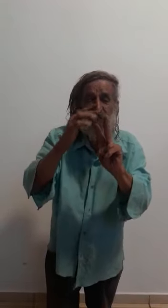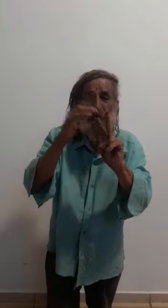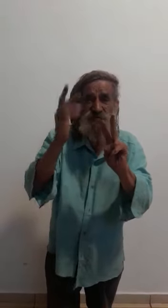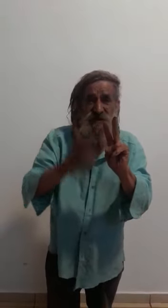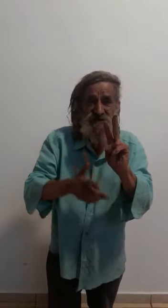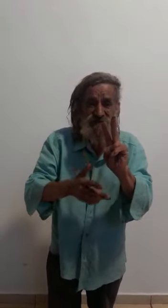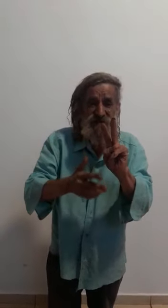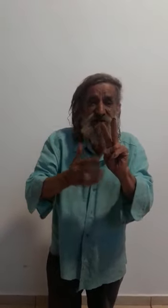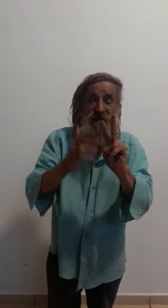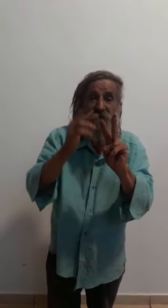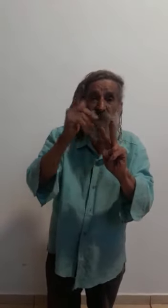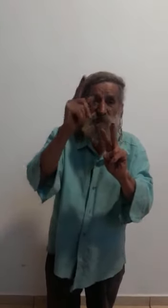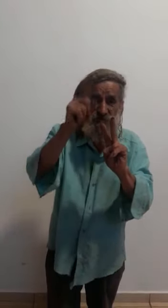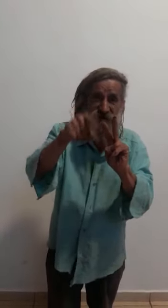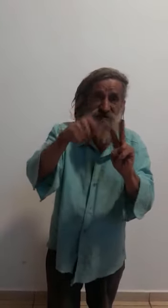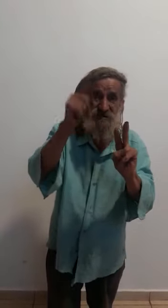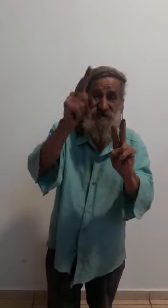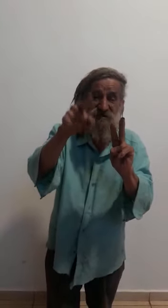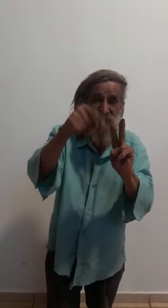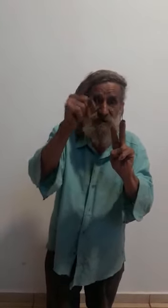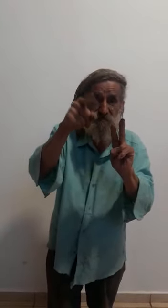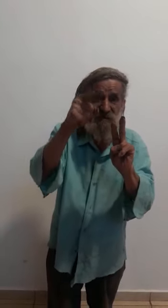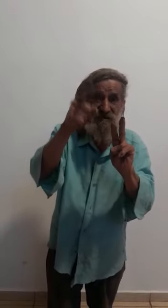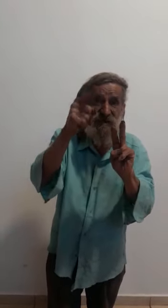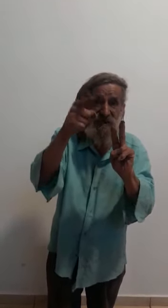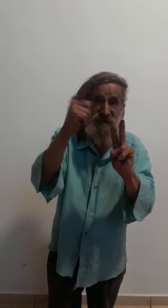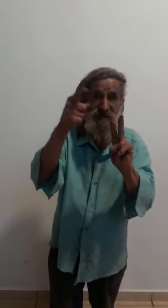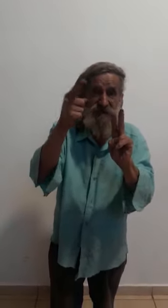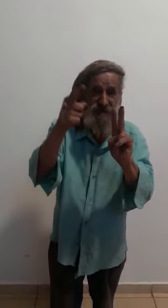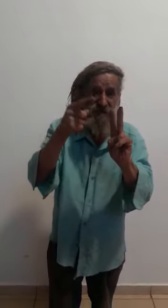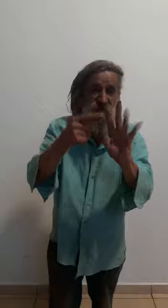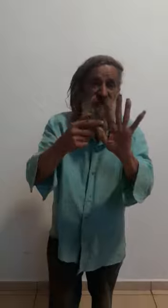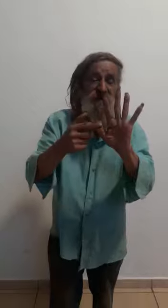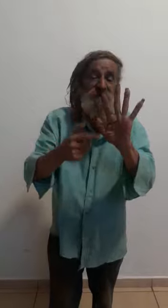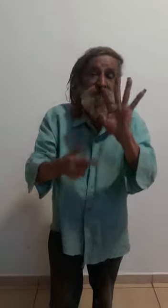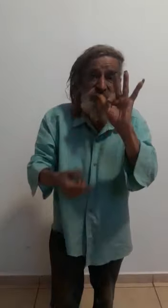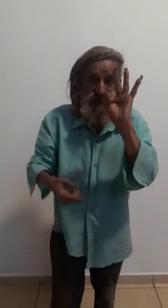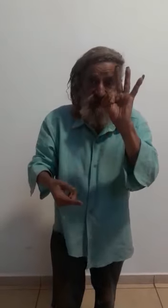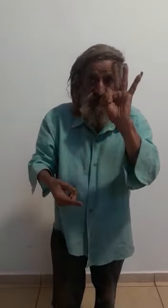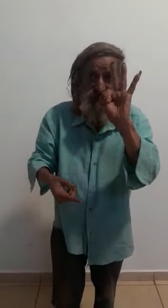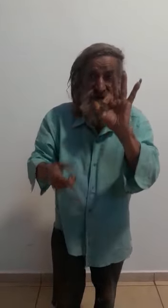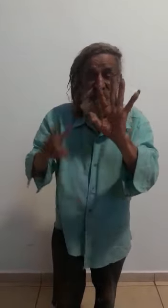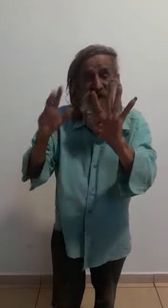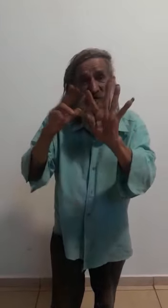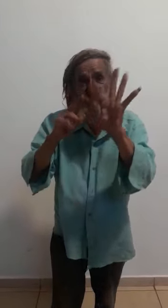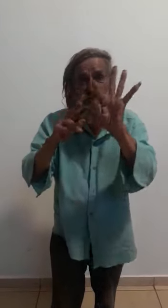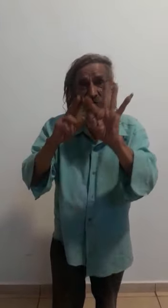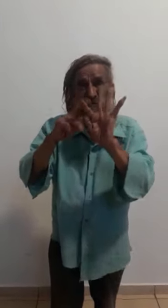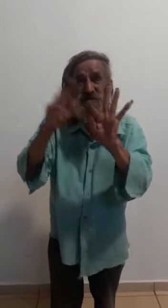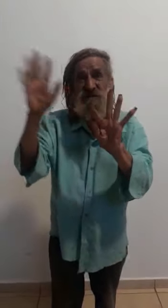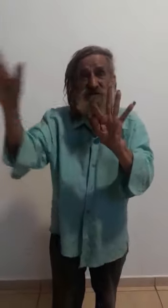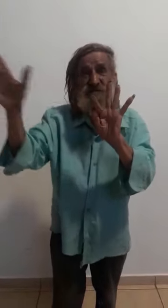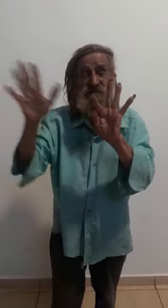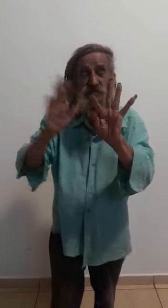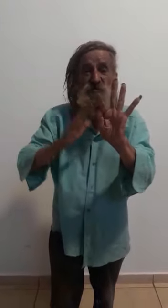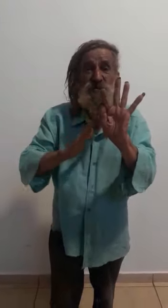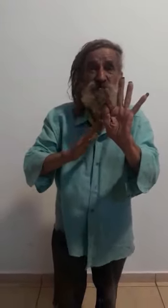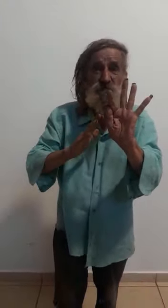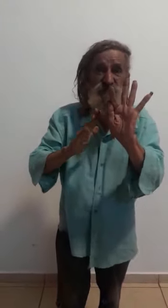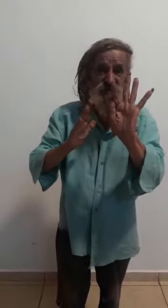potência, potência centrípeta da queda livre e tem mais dois itens que eu tô indo pros